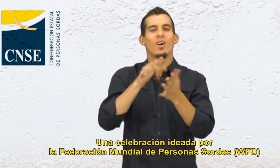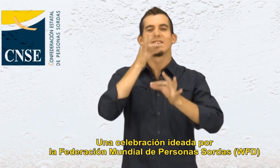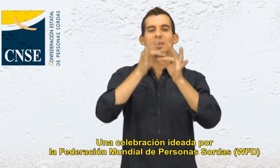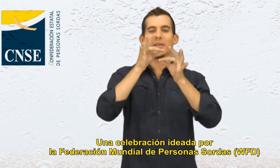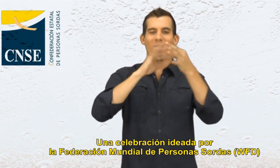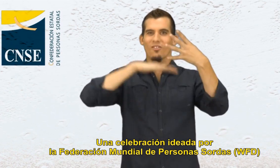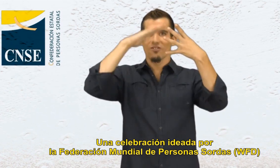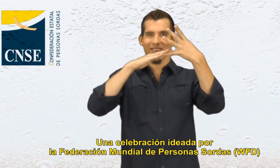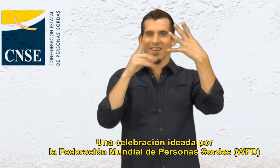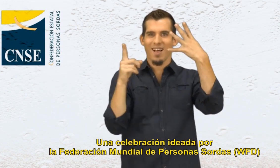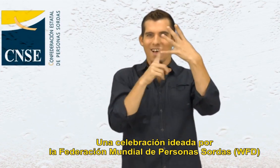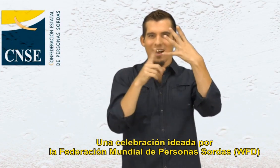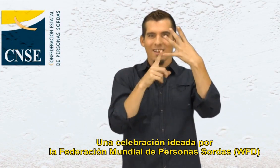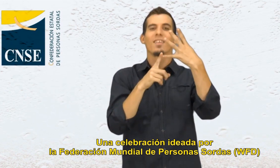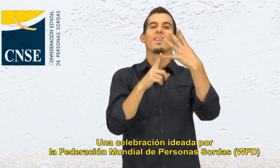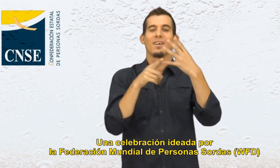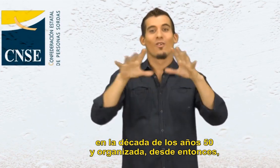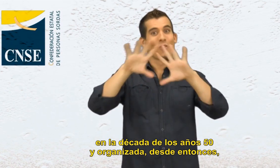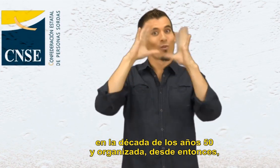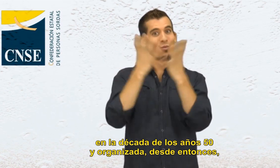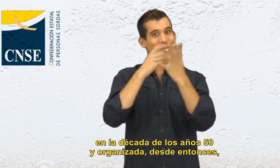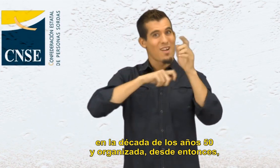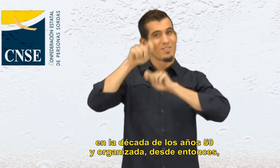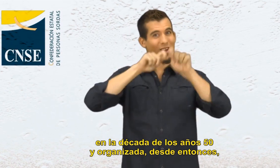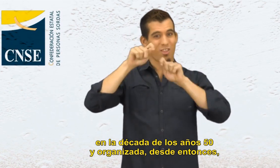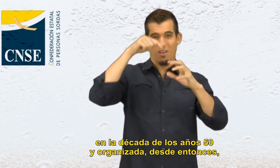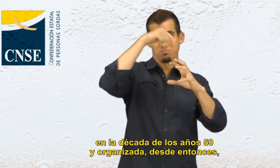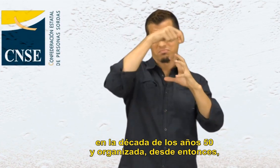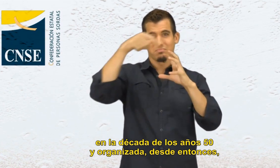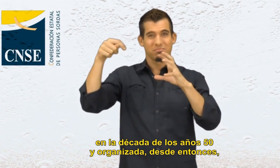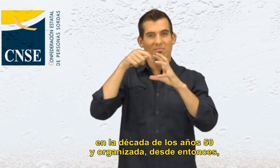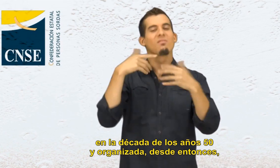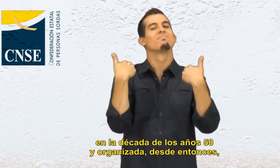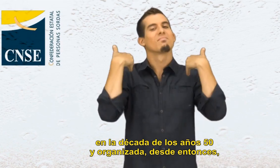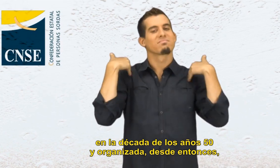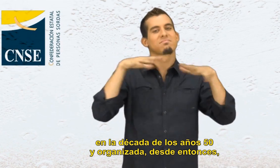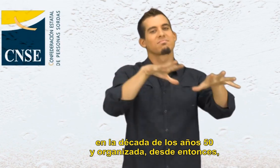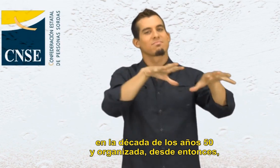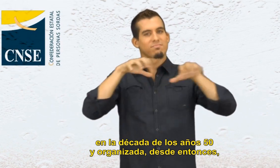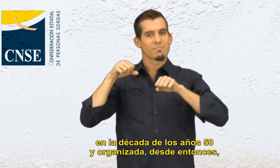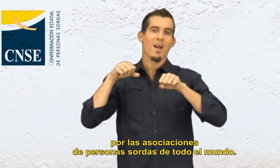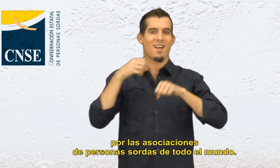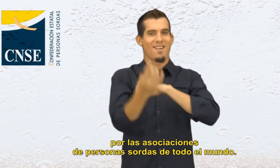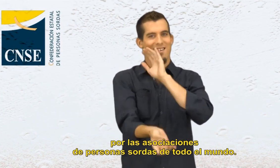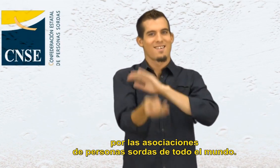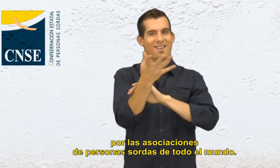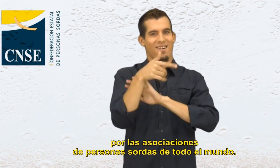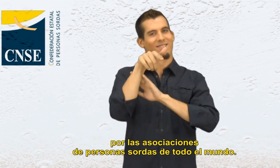WFD, en la década de los años 50 y organizada desde entonces por las asociaciones de